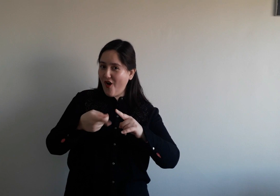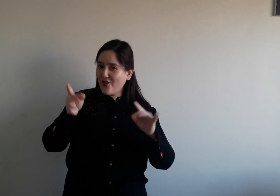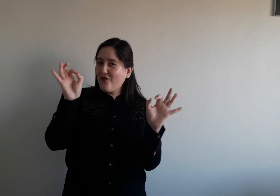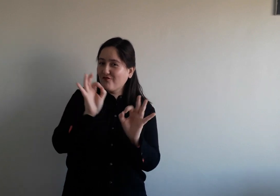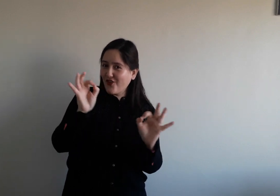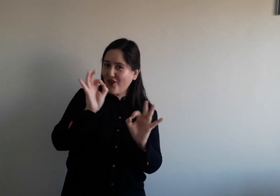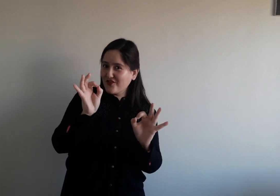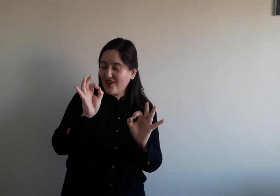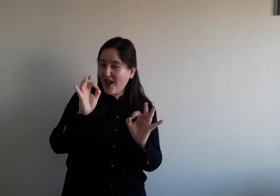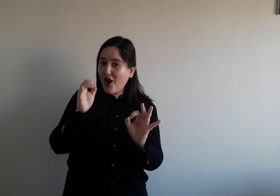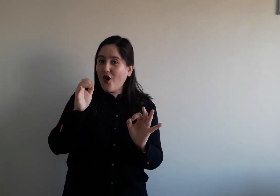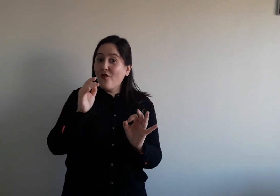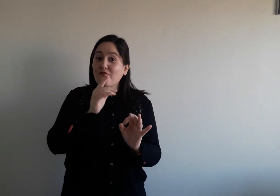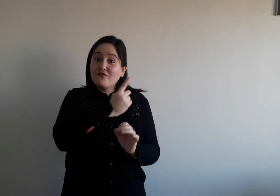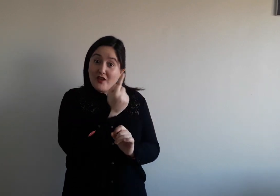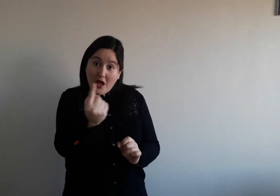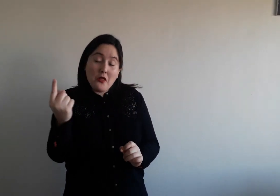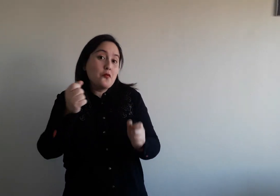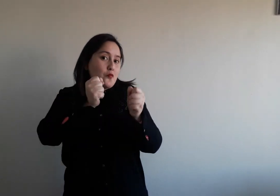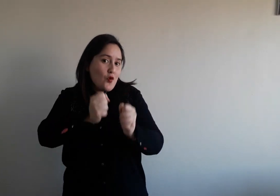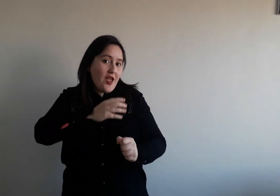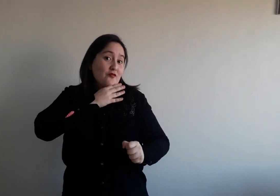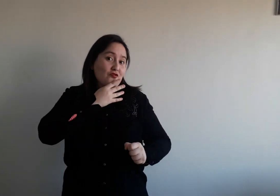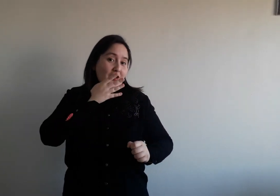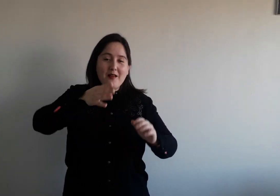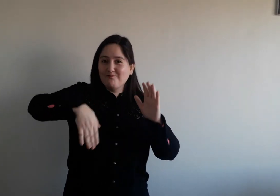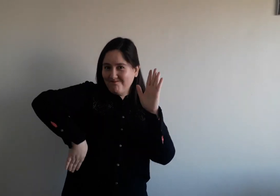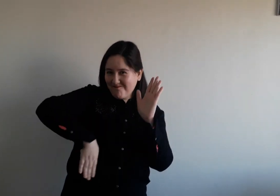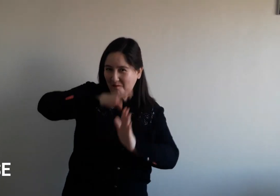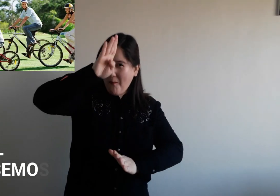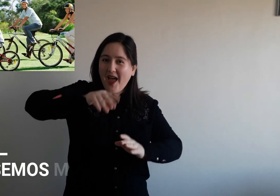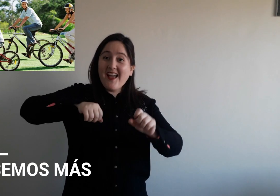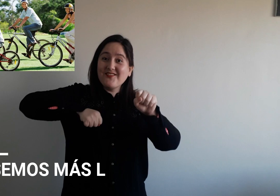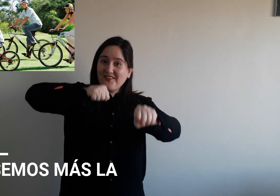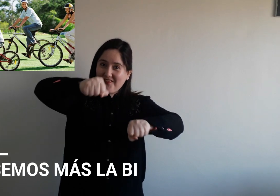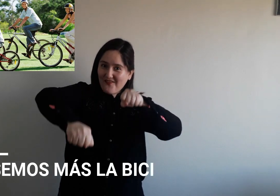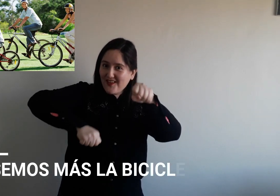Bueno, otro consejo. Que cada uno podría usar más la bicicleta.